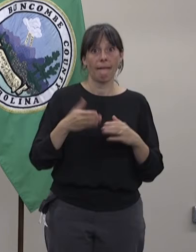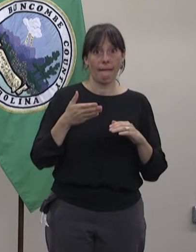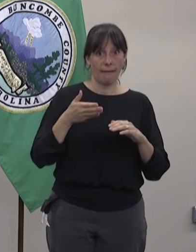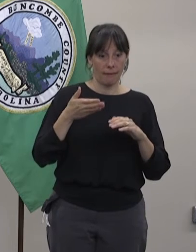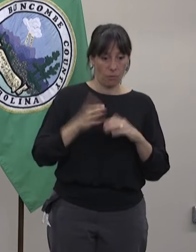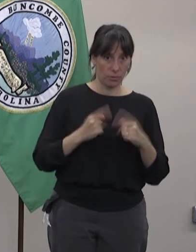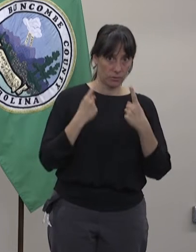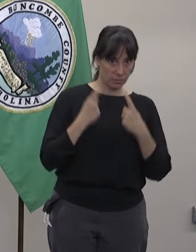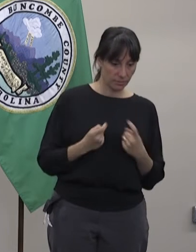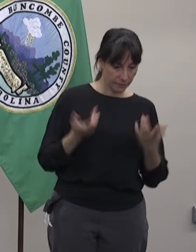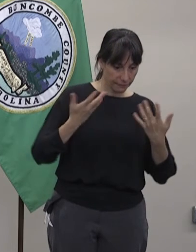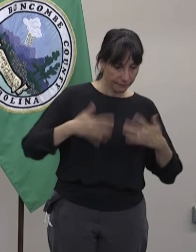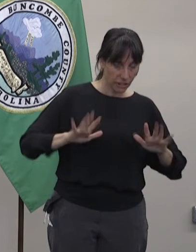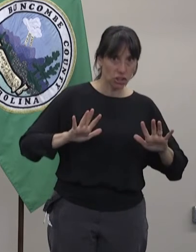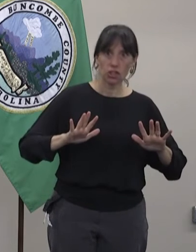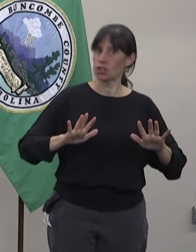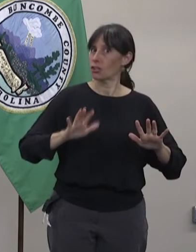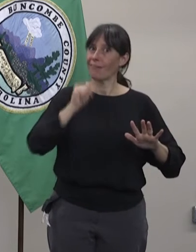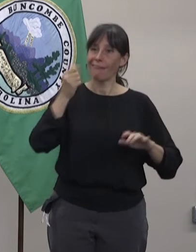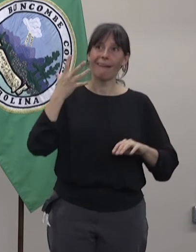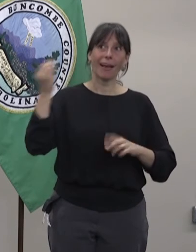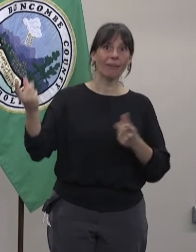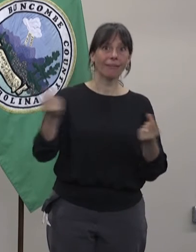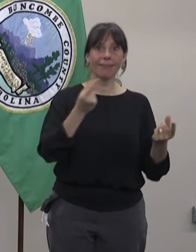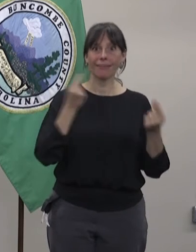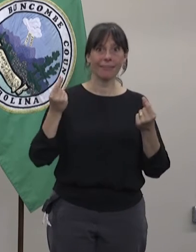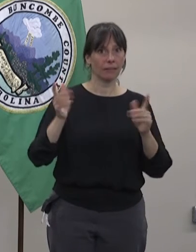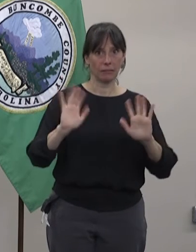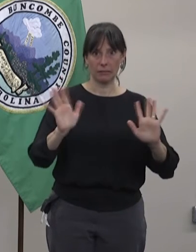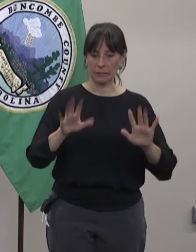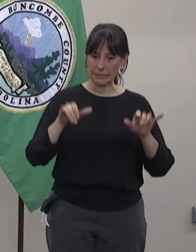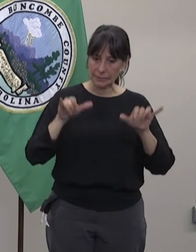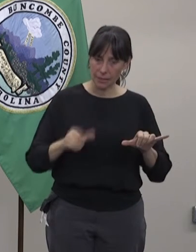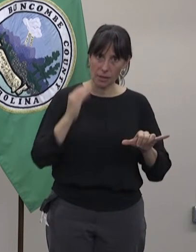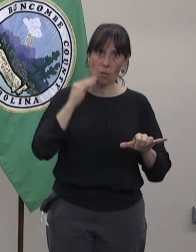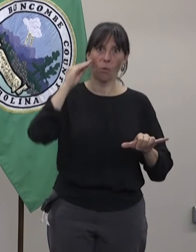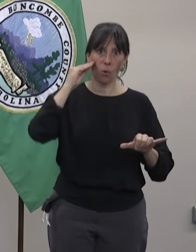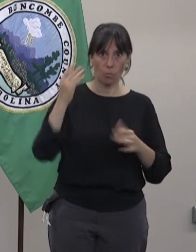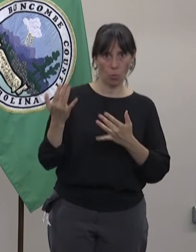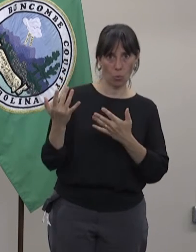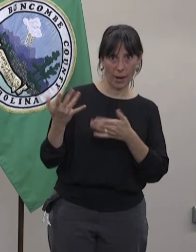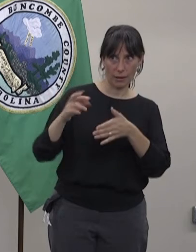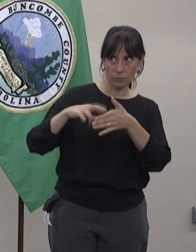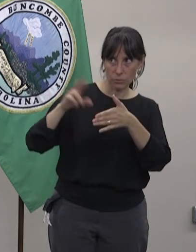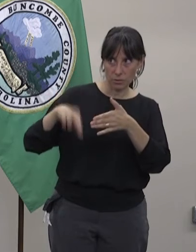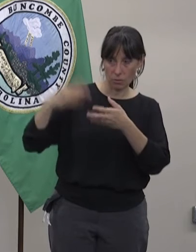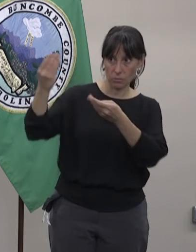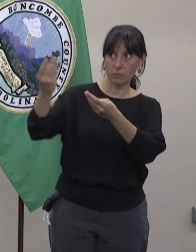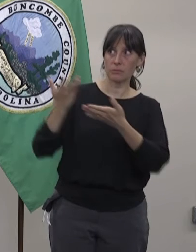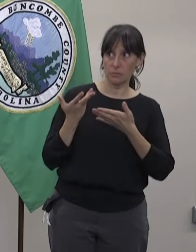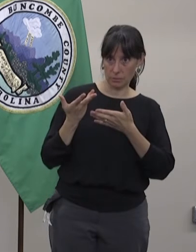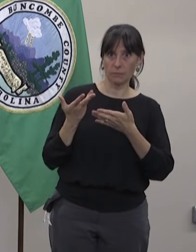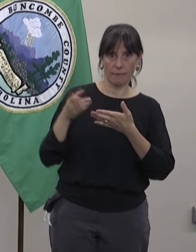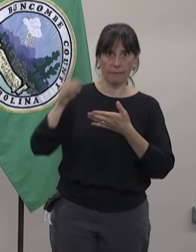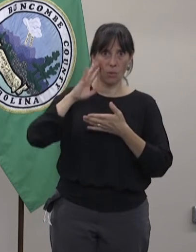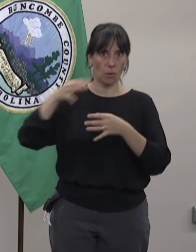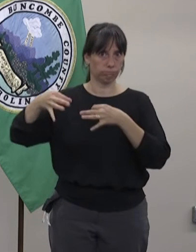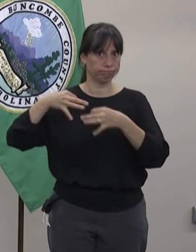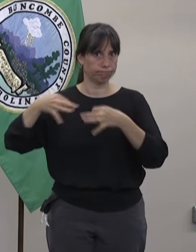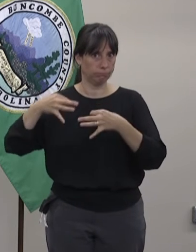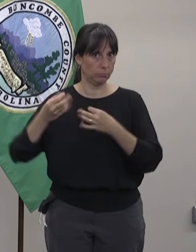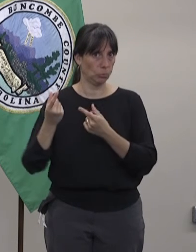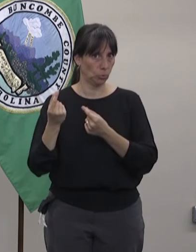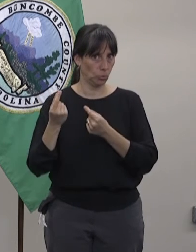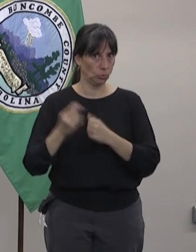para hacerte la prueba en un sitio de comentarios si necesitas. Una vez que te han hecho las pruebas, tienes que quedarte en casa hasta que tus resultados